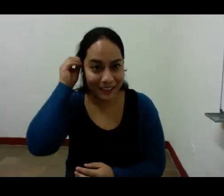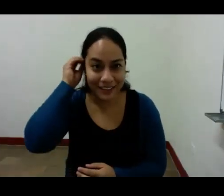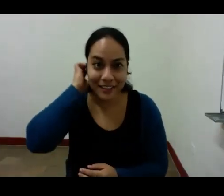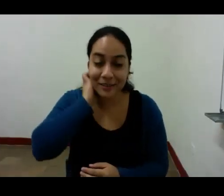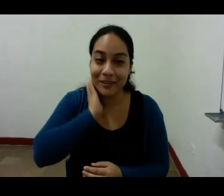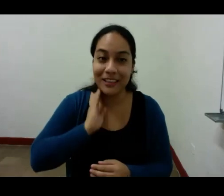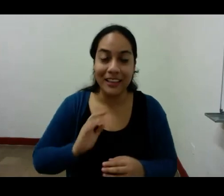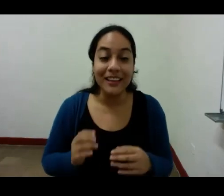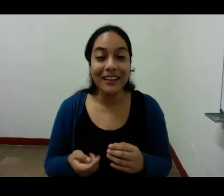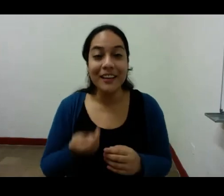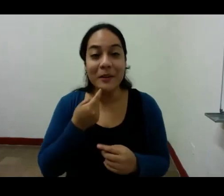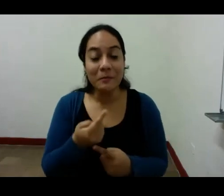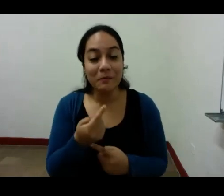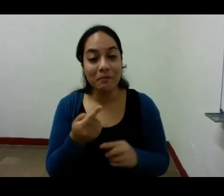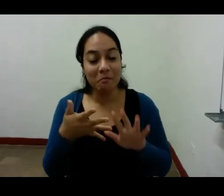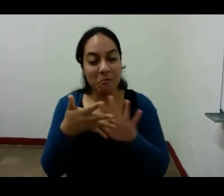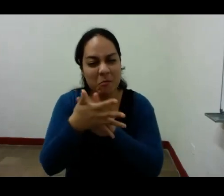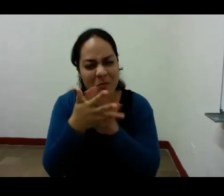se lo permitiría